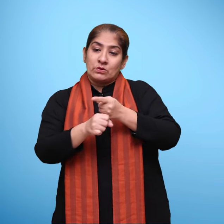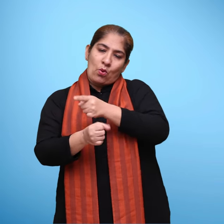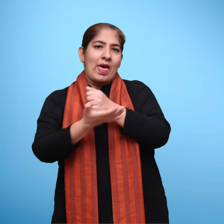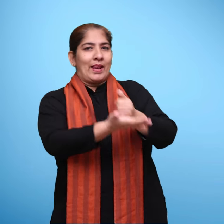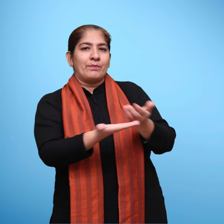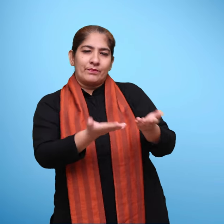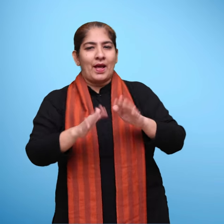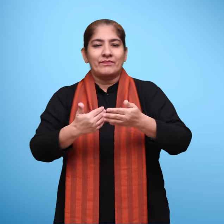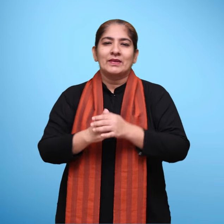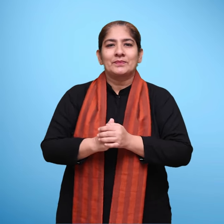शामिल है।